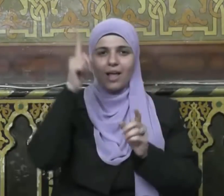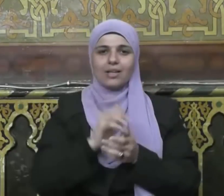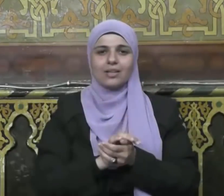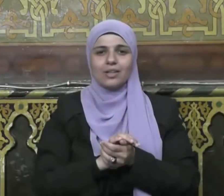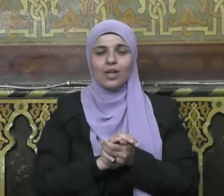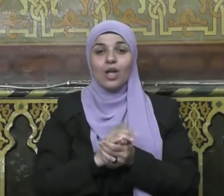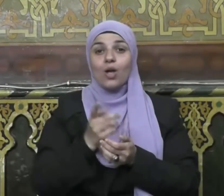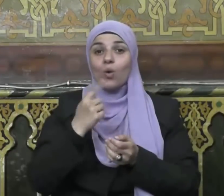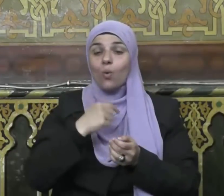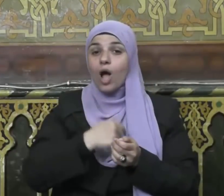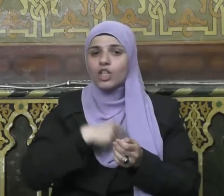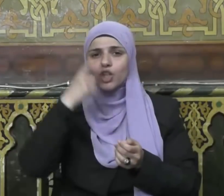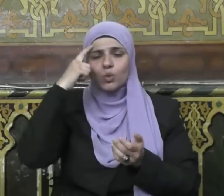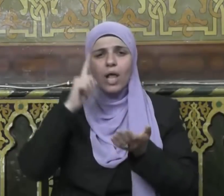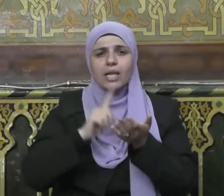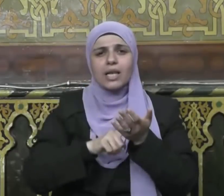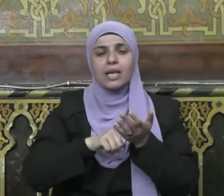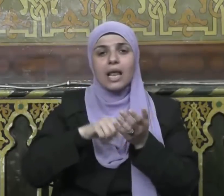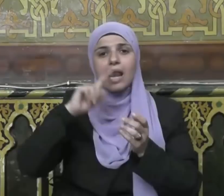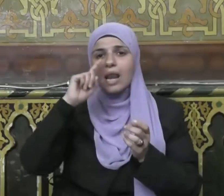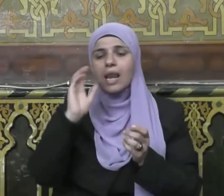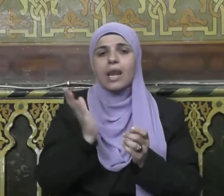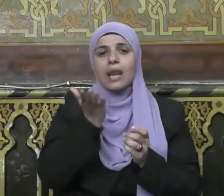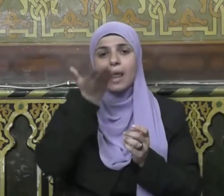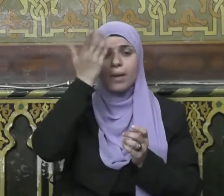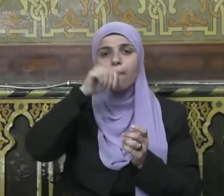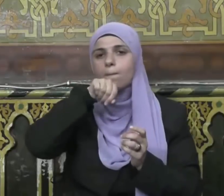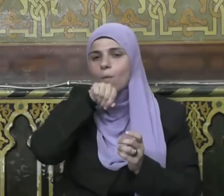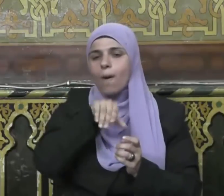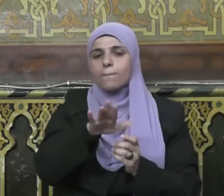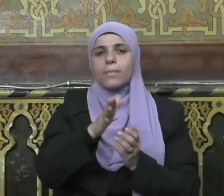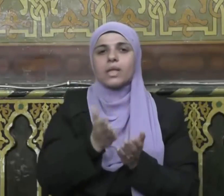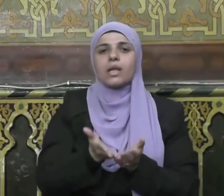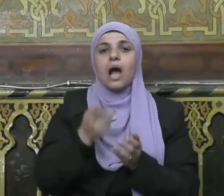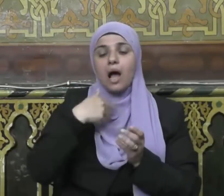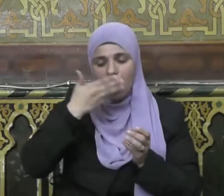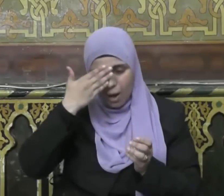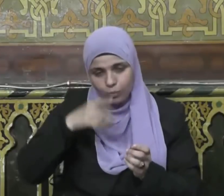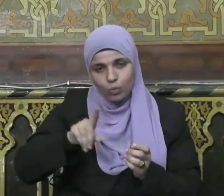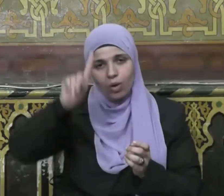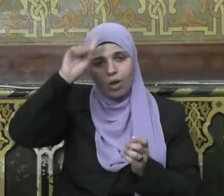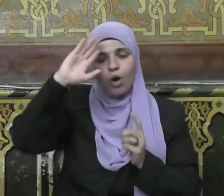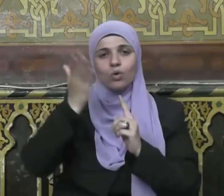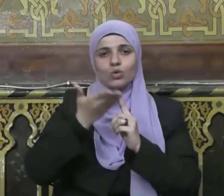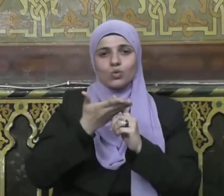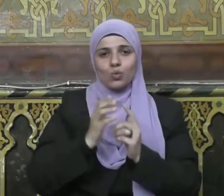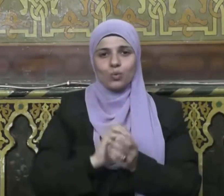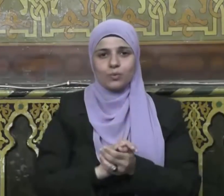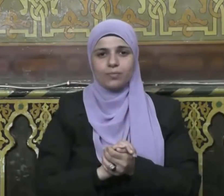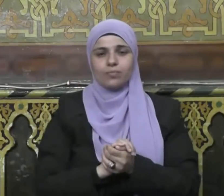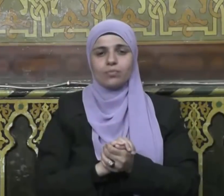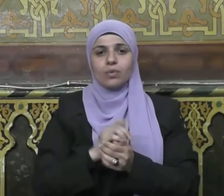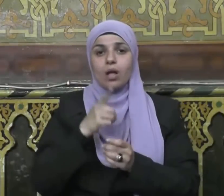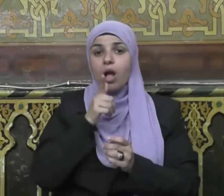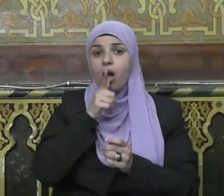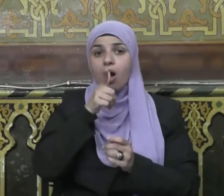ورسوله القائل من صام رمضان إيمانًا واحتسابًا غفر له ما تقدم من ذنبه